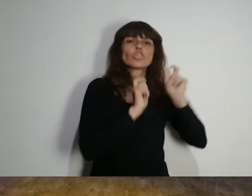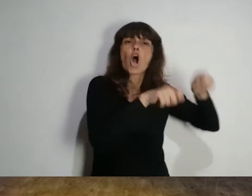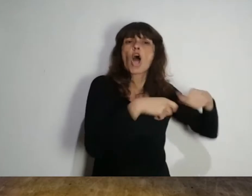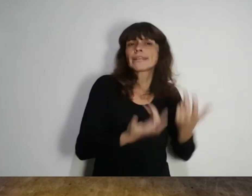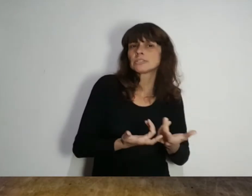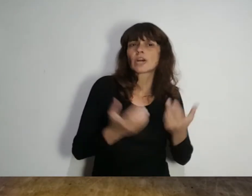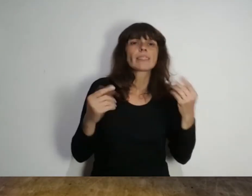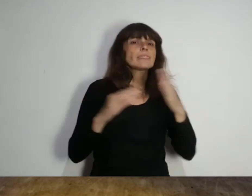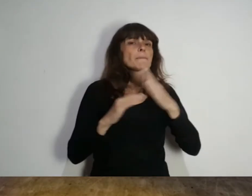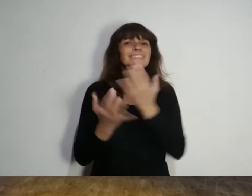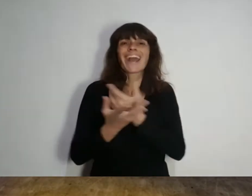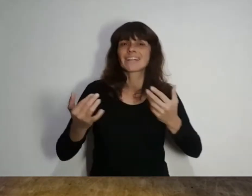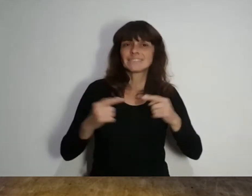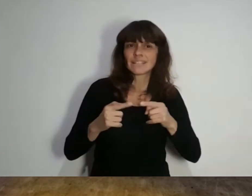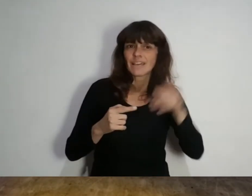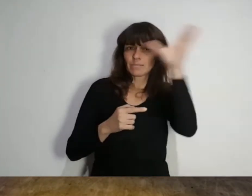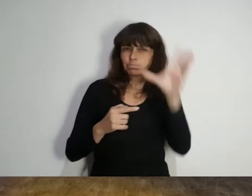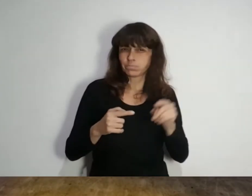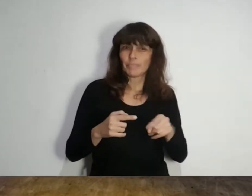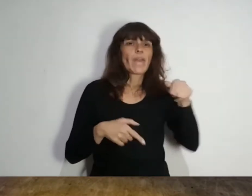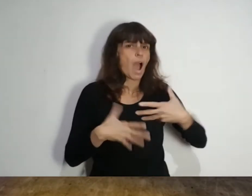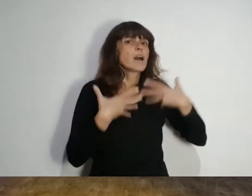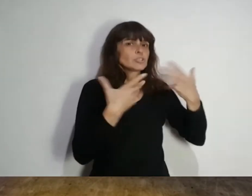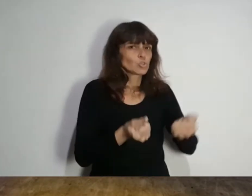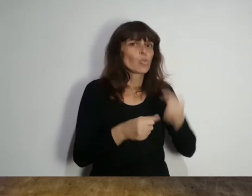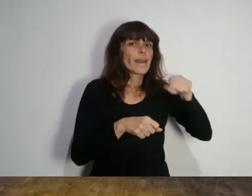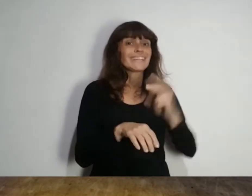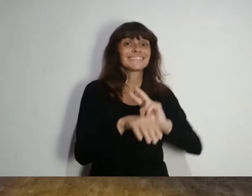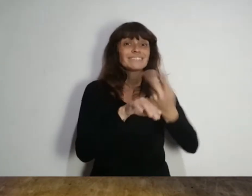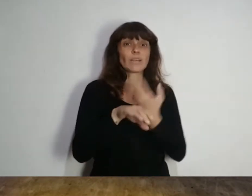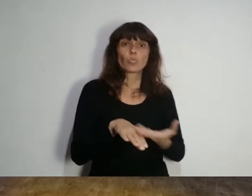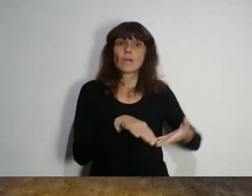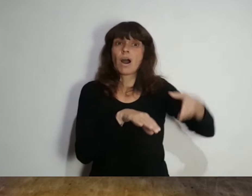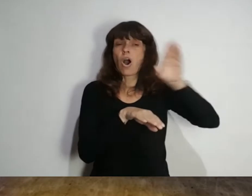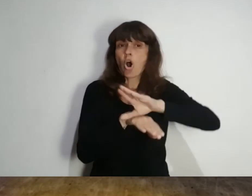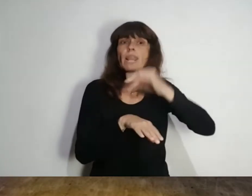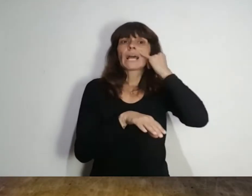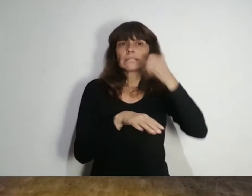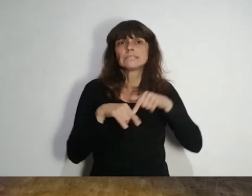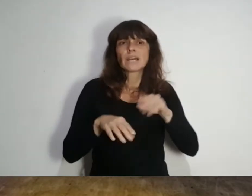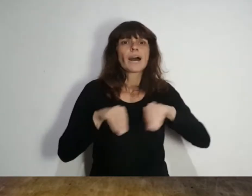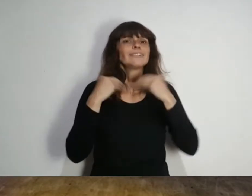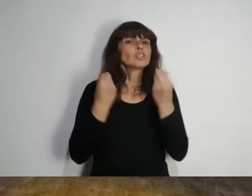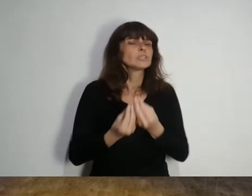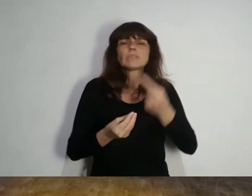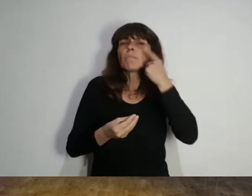casos, una decisión de Estado que beneficia al país ante la segunda ola de la pandemia que ya causó